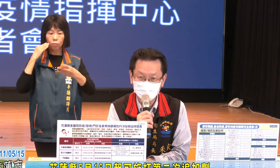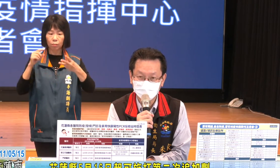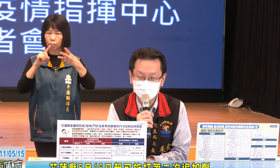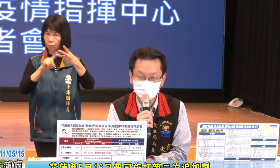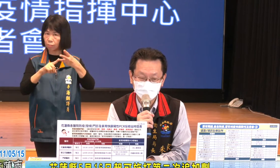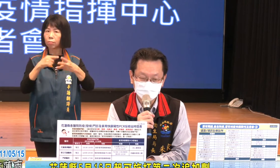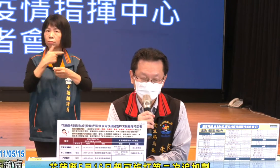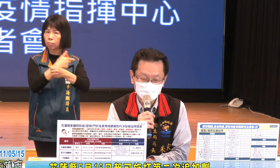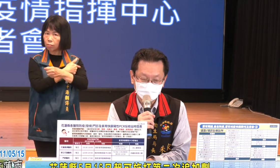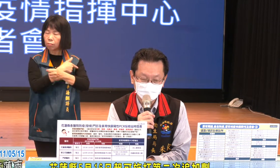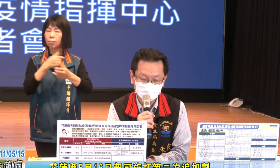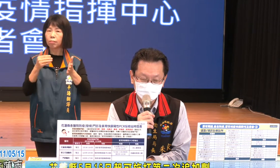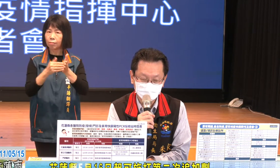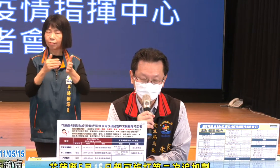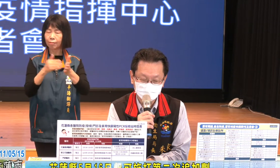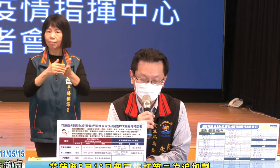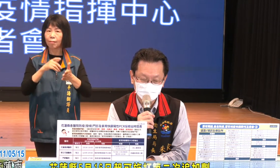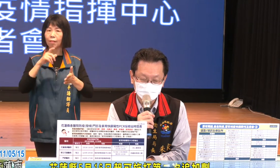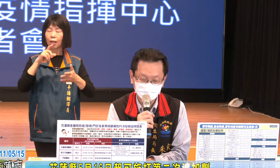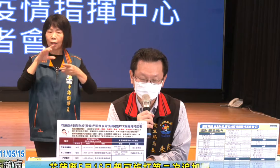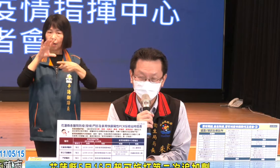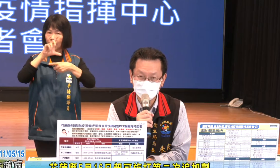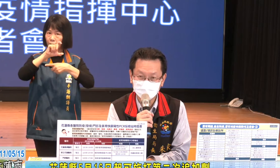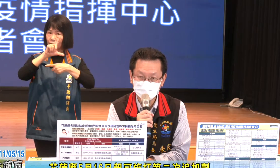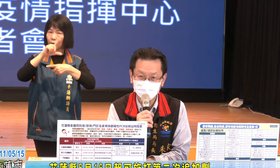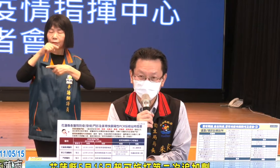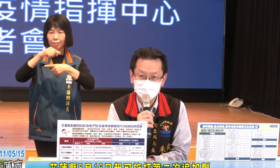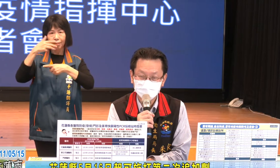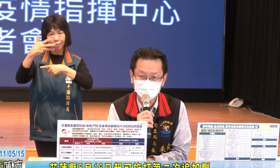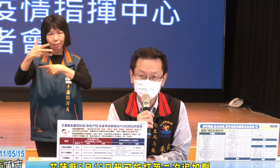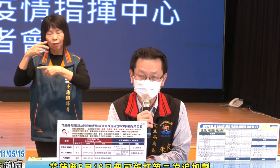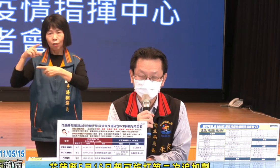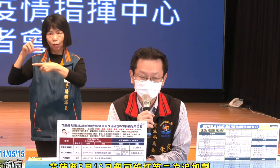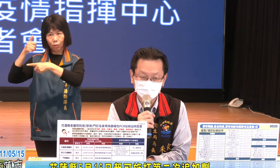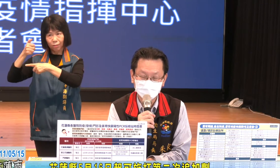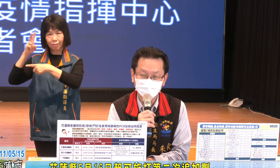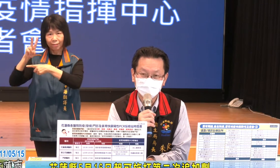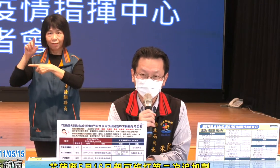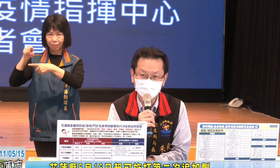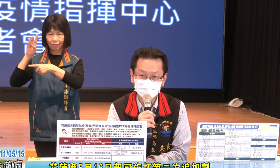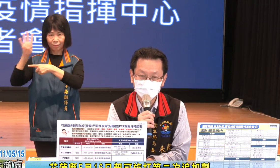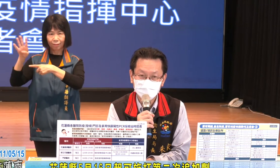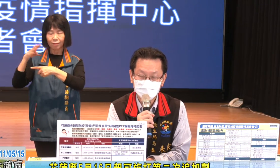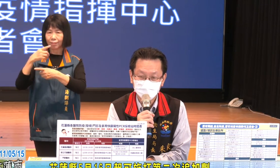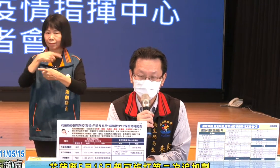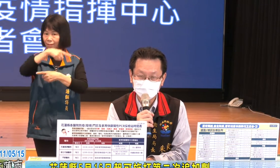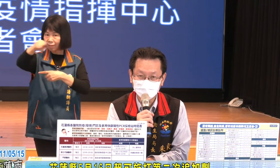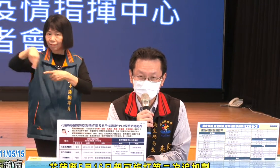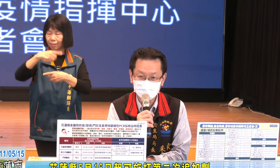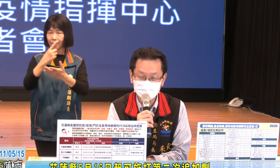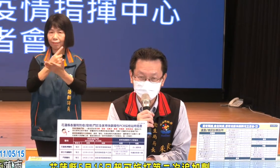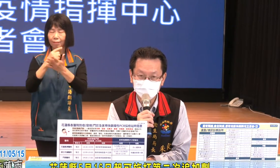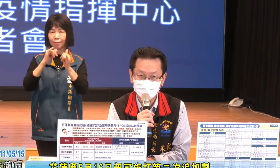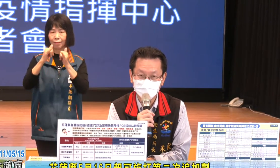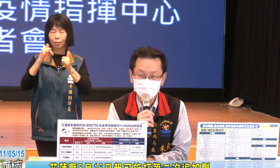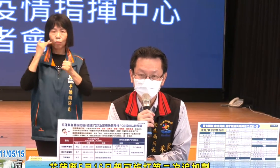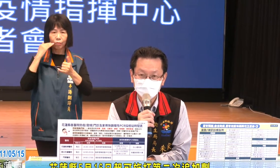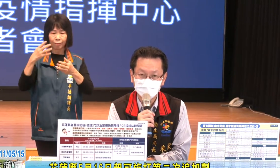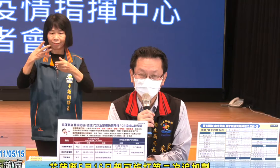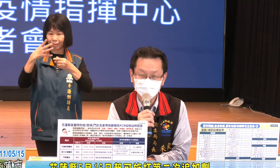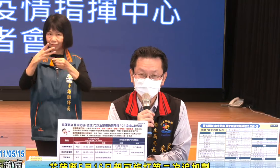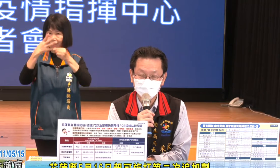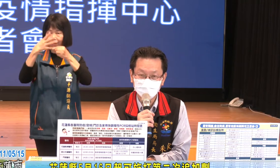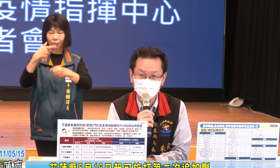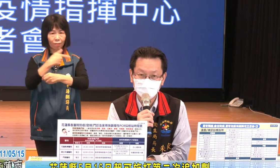第三劑的這些66.8或是52.4的這些我們的鄉親如果要打第四劑的話